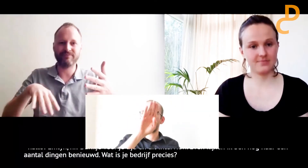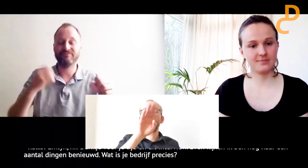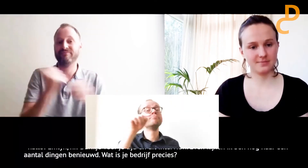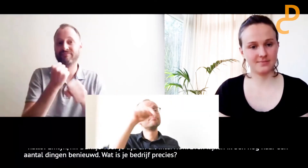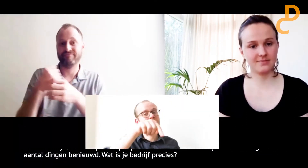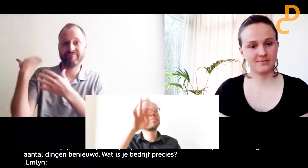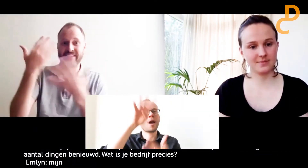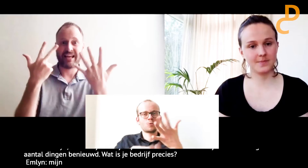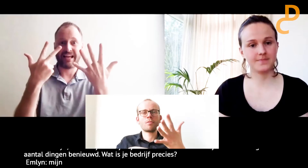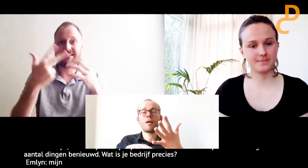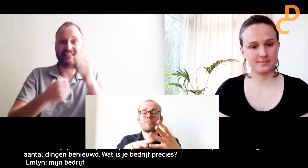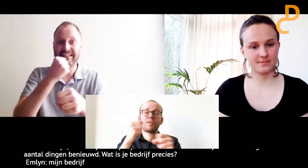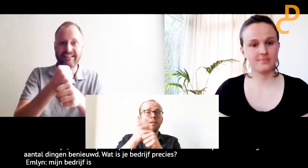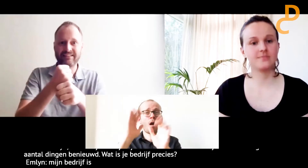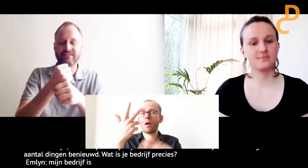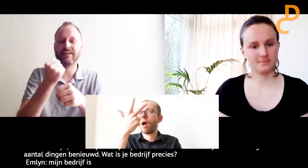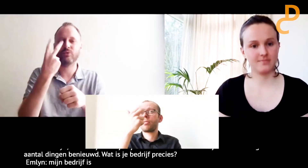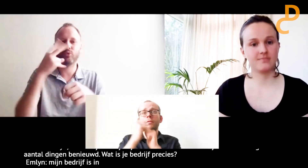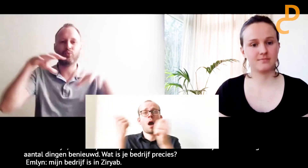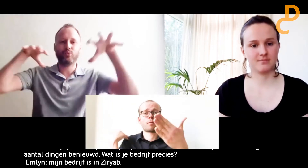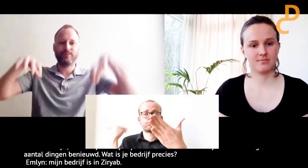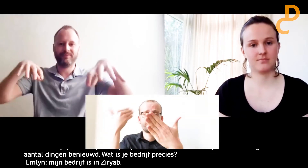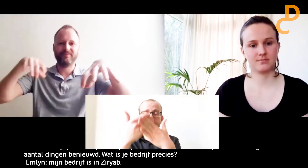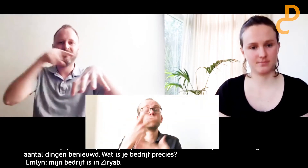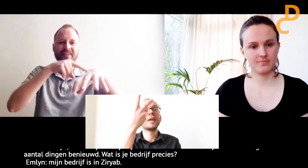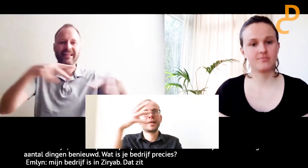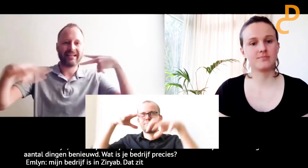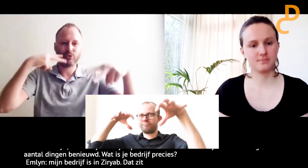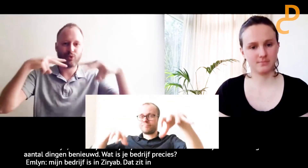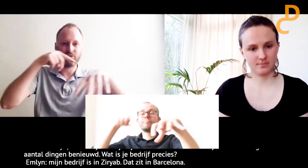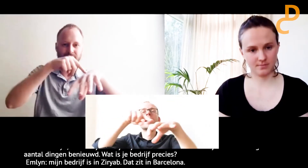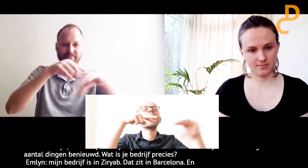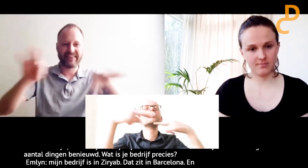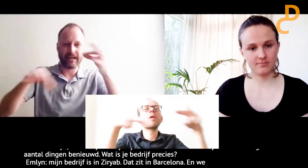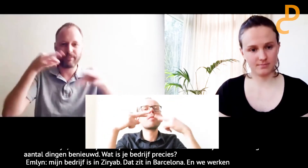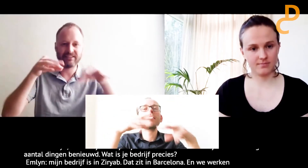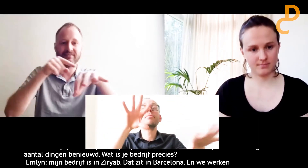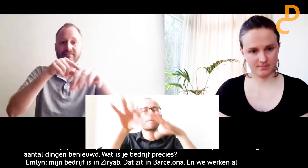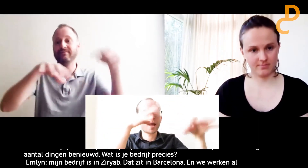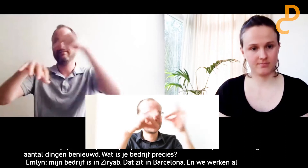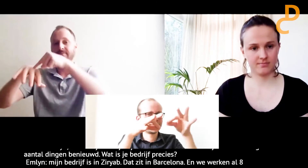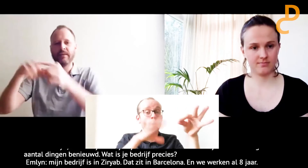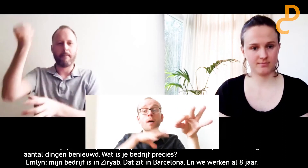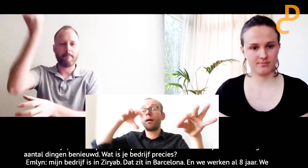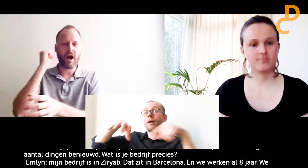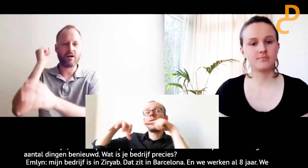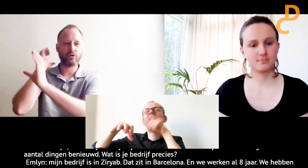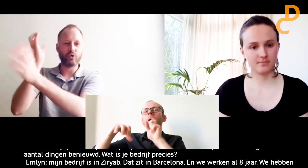Sirab. Het zit in Barcelona en we werken al acht jaar. We hebben twee vestigingen. We hebben een restaurant met tapas.